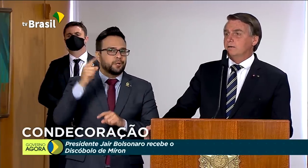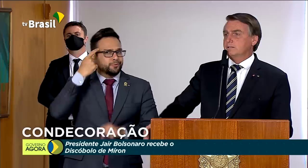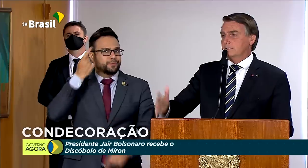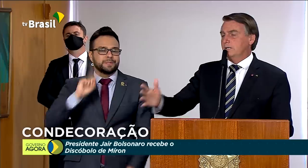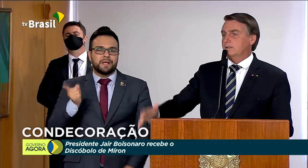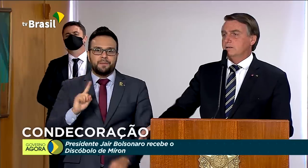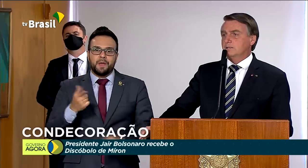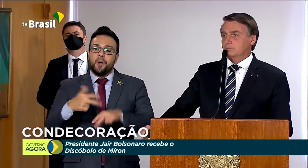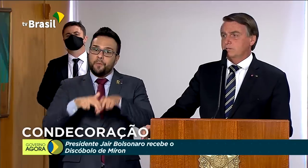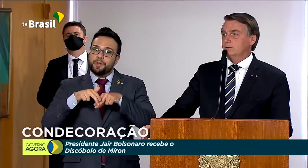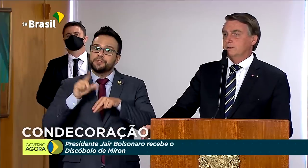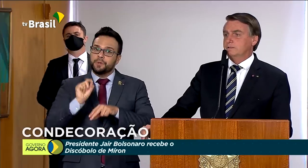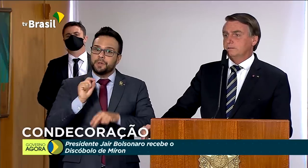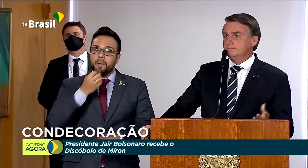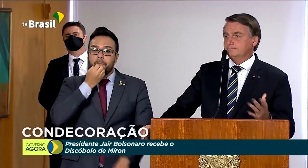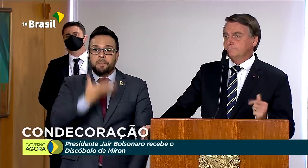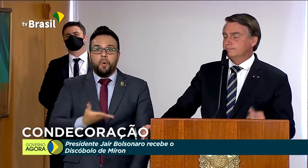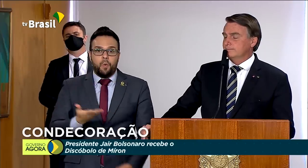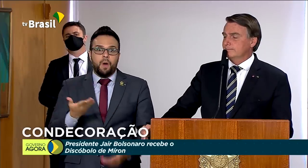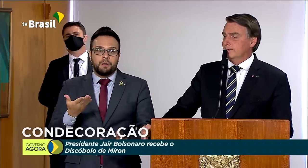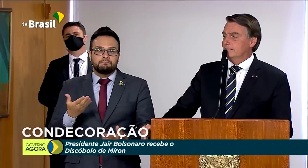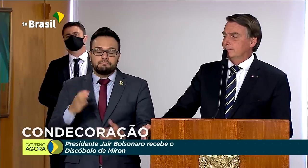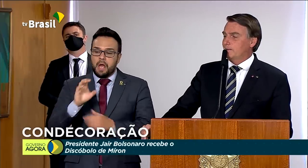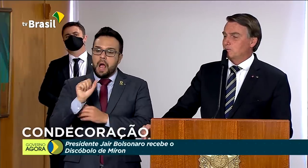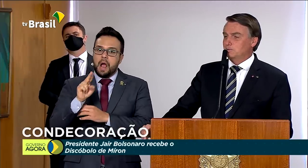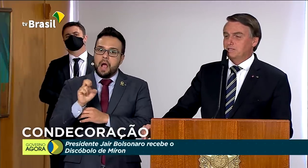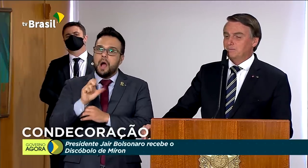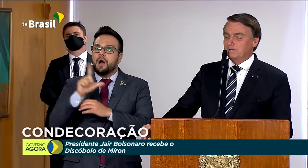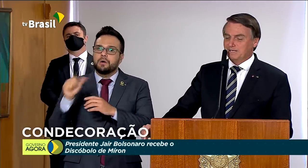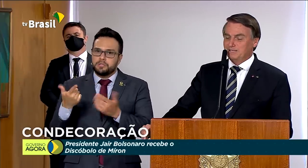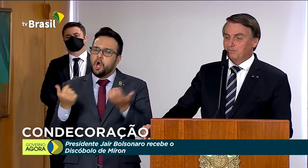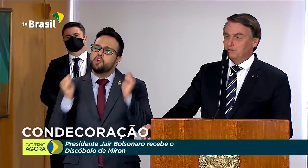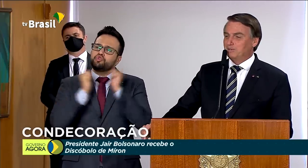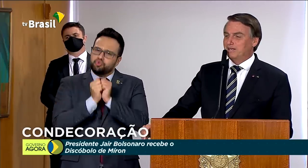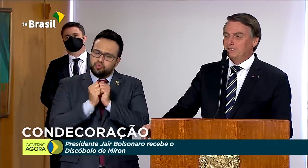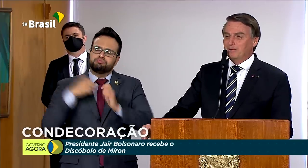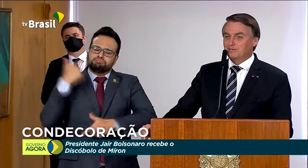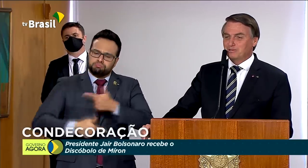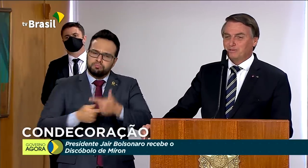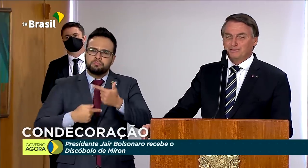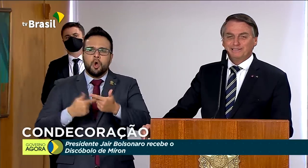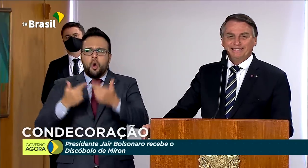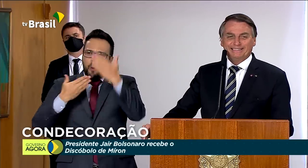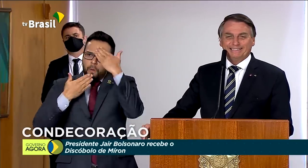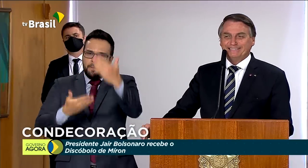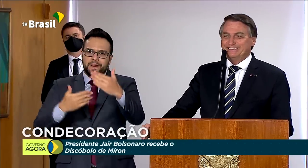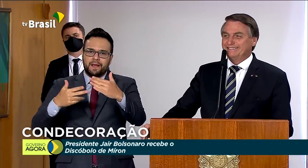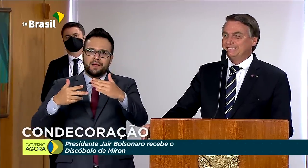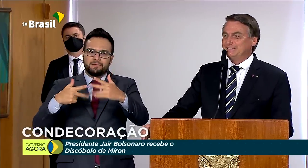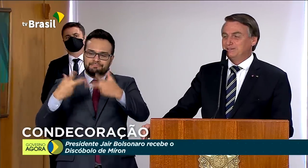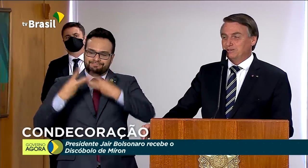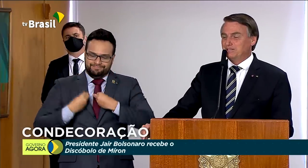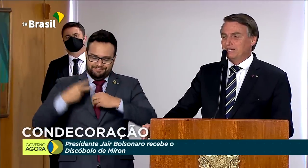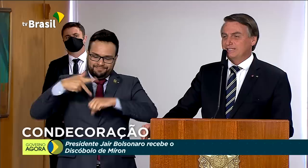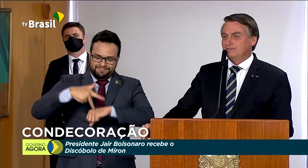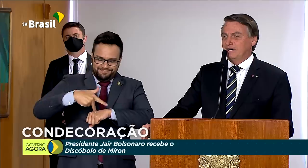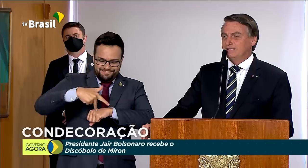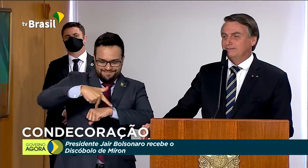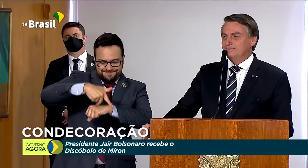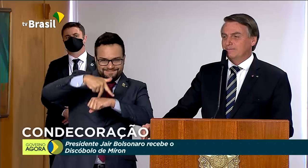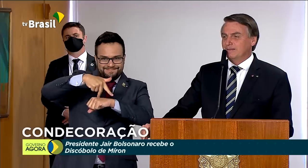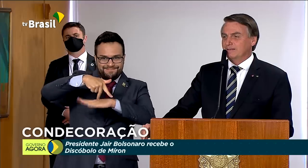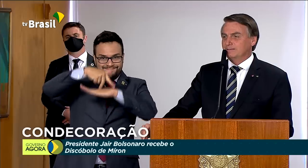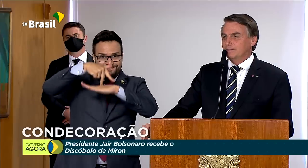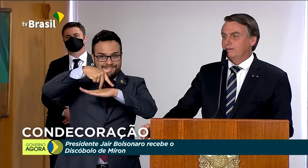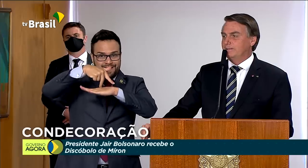uma boa causa que é a causa de todos os senhores. Então, estamos juntos, nós sempre aitados. Muito obrigado pelo descóbulo. E, se Deus quiser, a